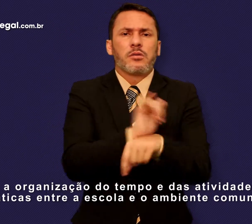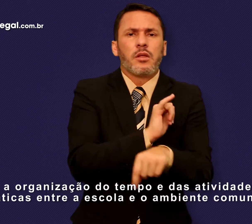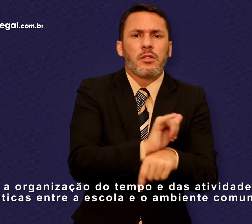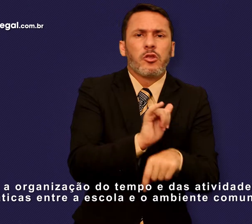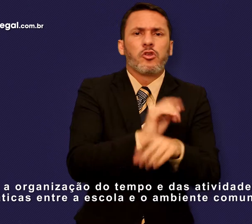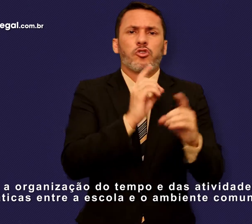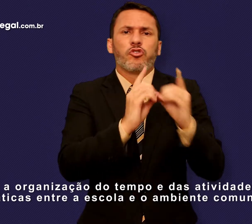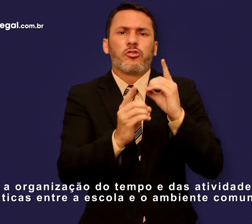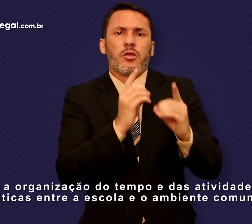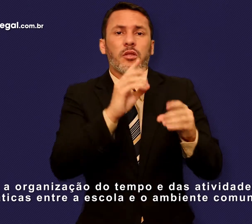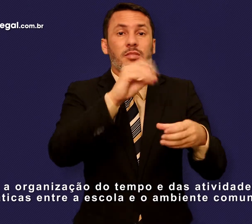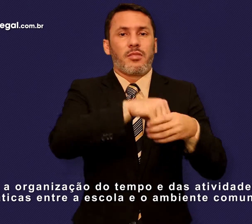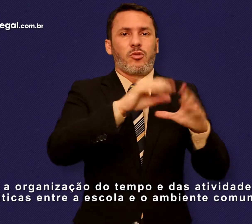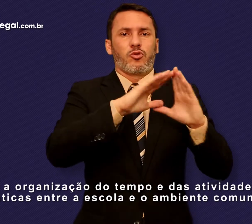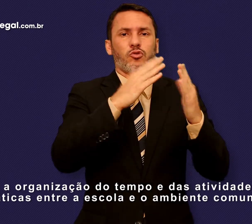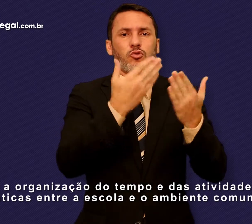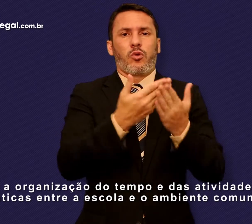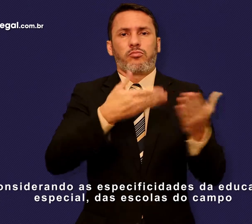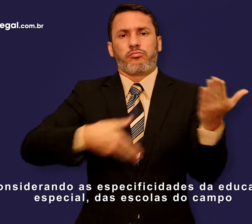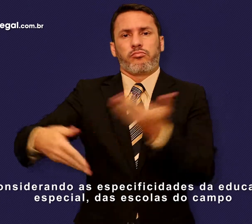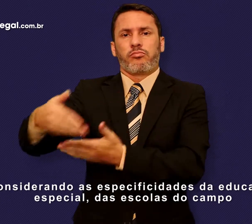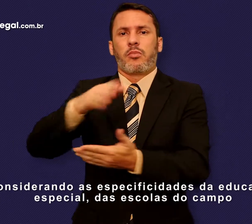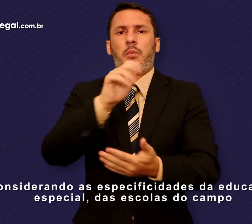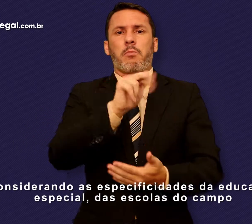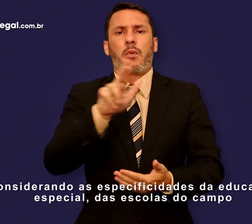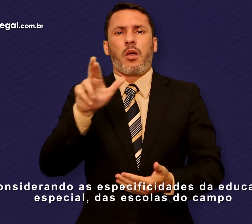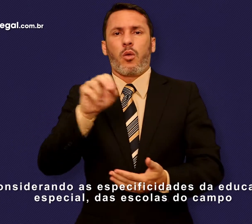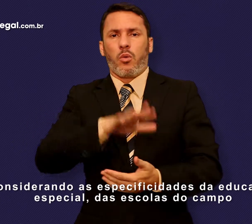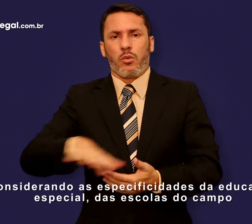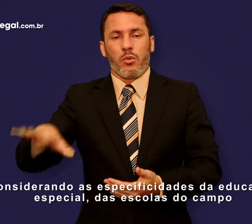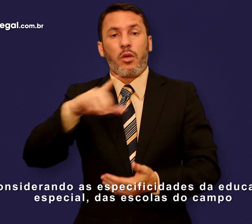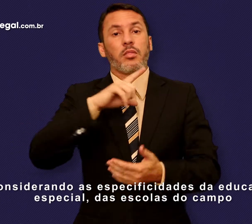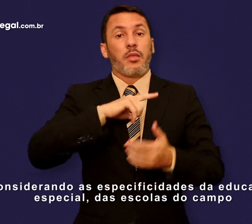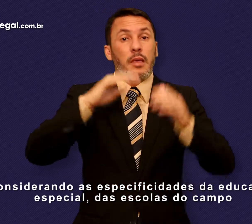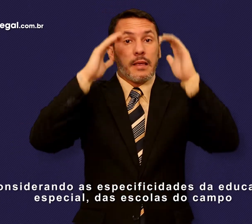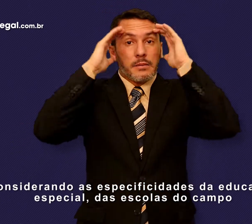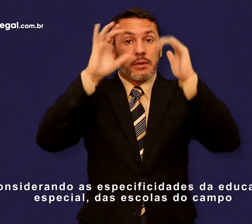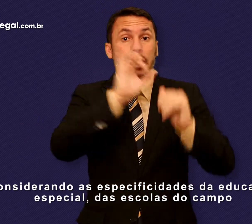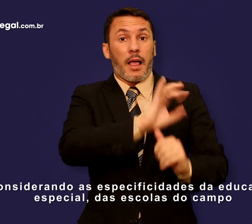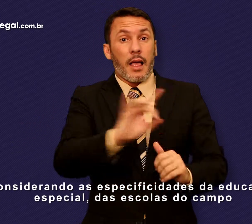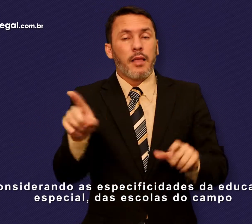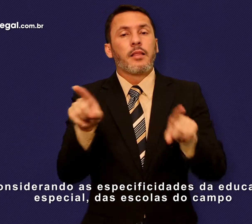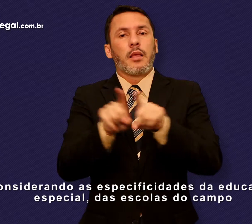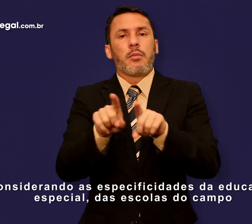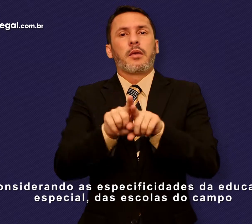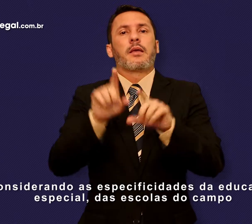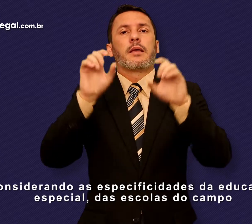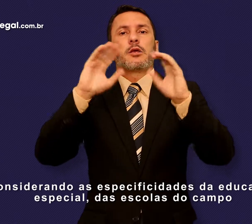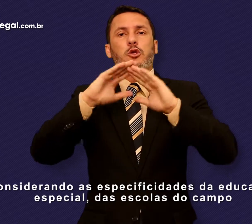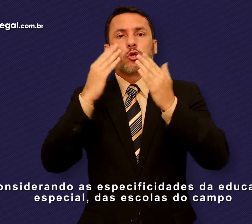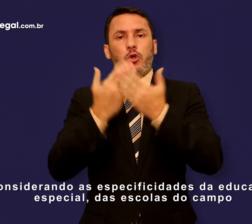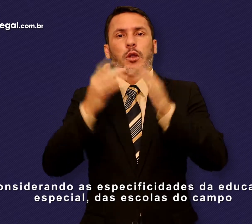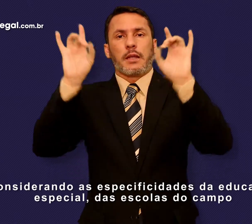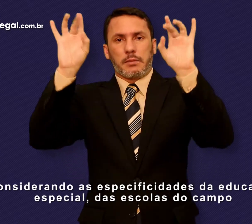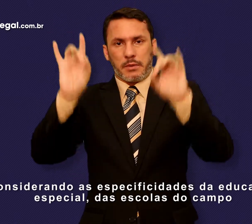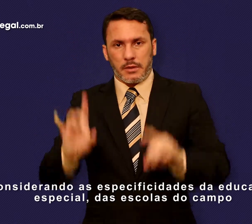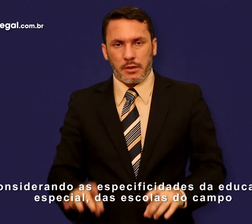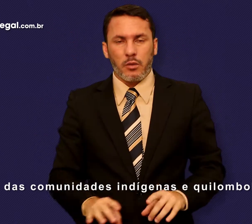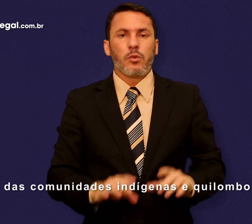a escola e o ambiente comunitário, considerando as especificidades da educação especial das escolas do campo e das